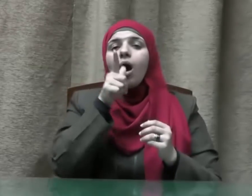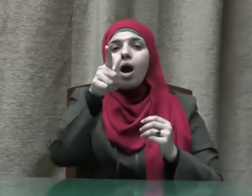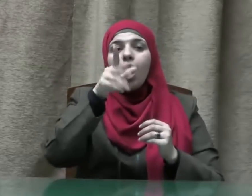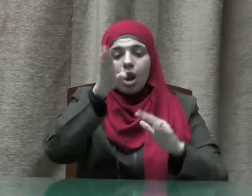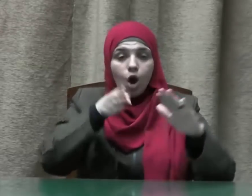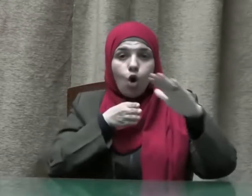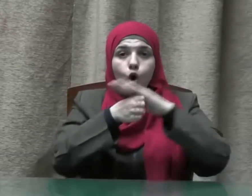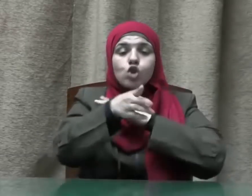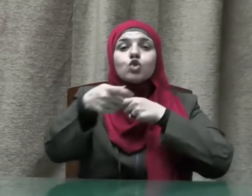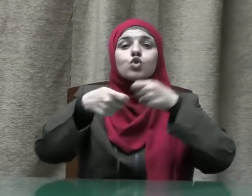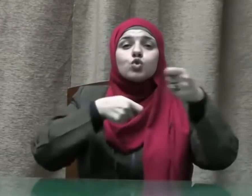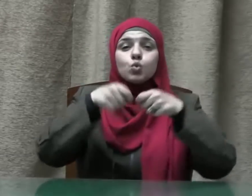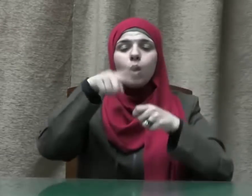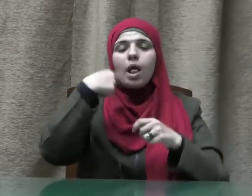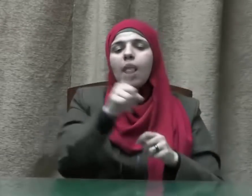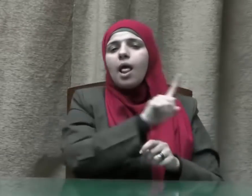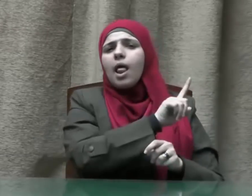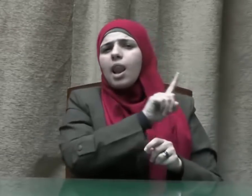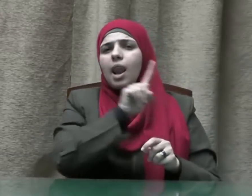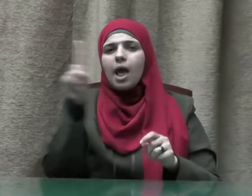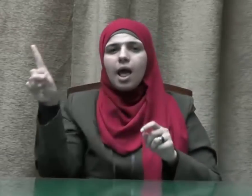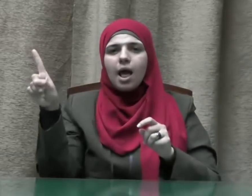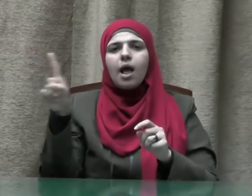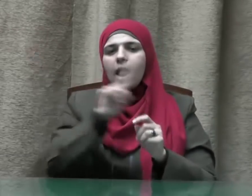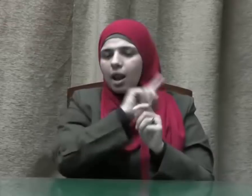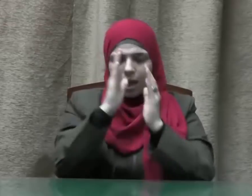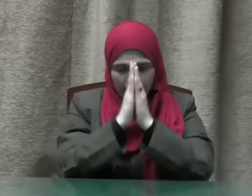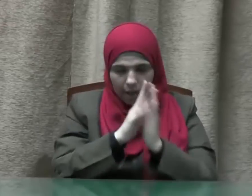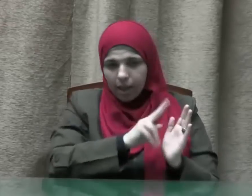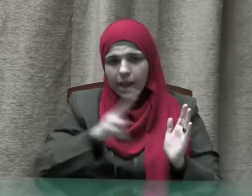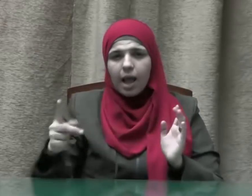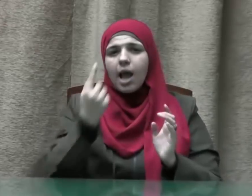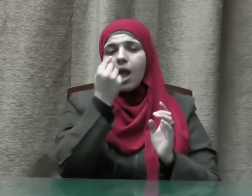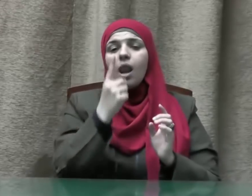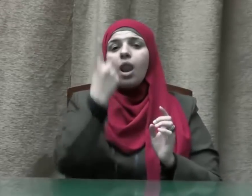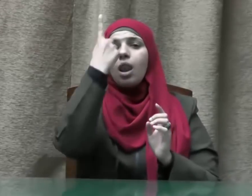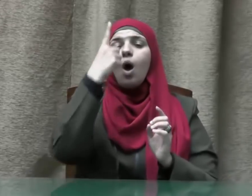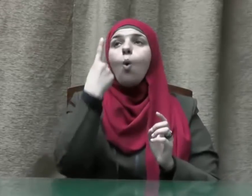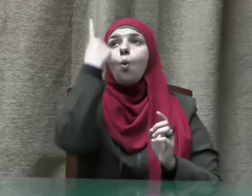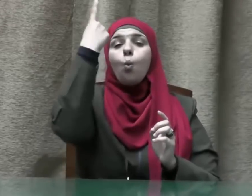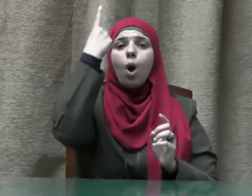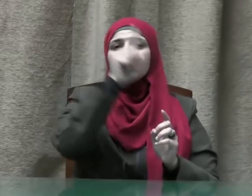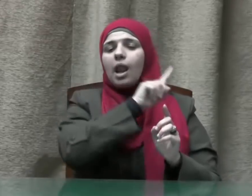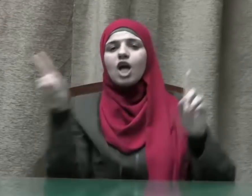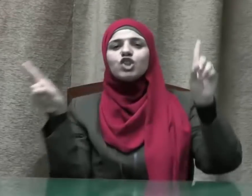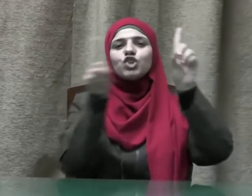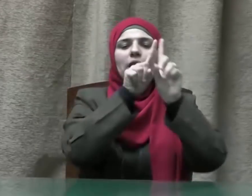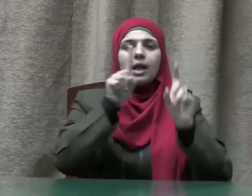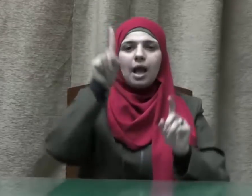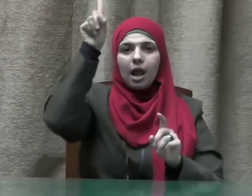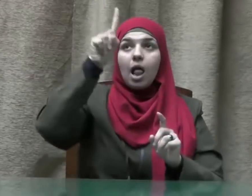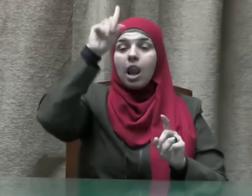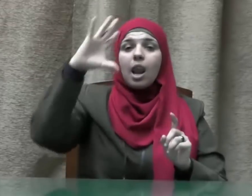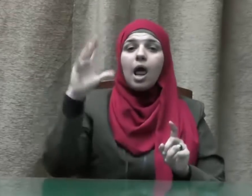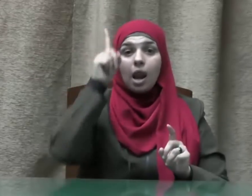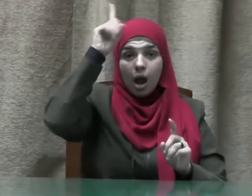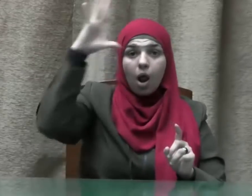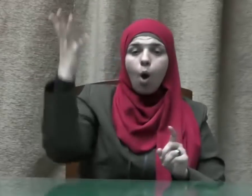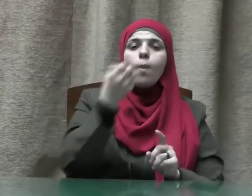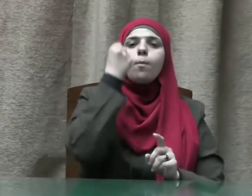السوق لا إله إلا الله وحده لا شريك له له الملك وله الحمد